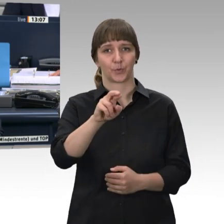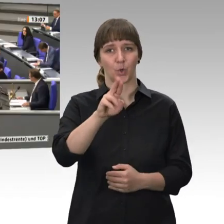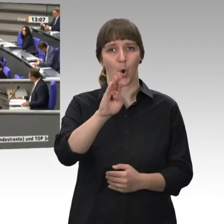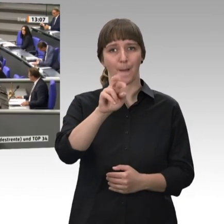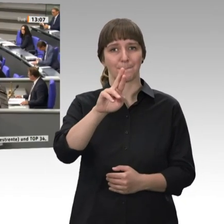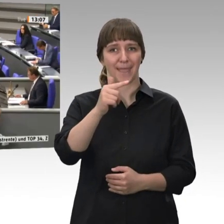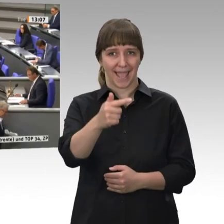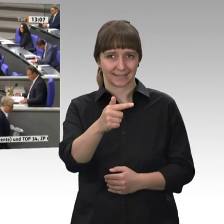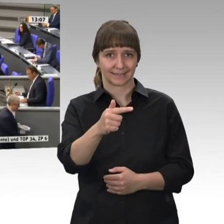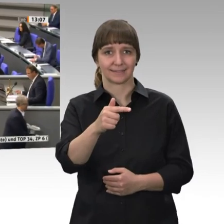Bitte schön.